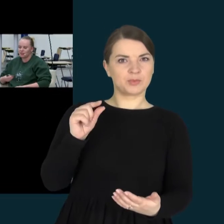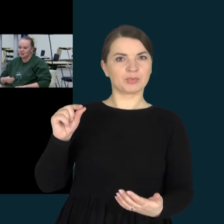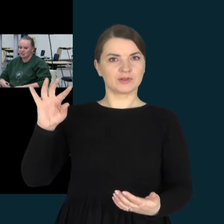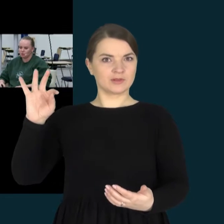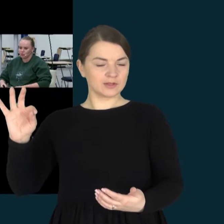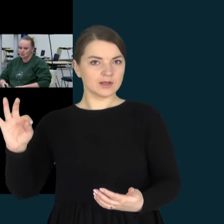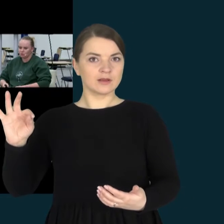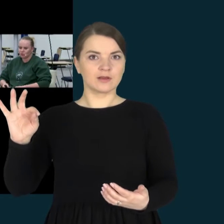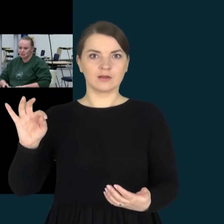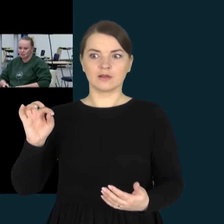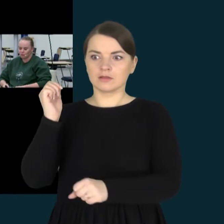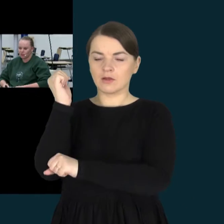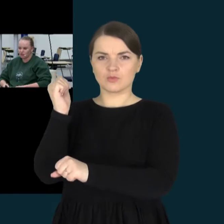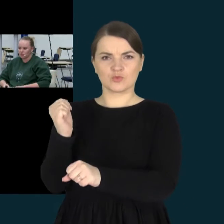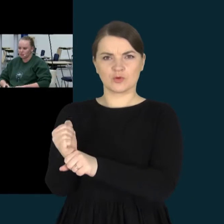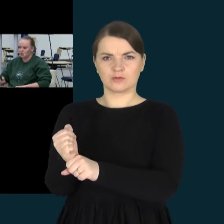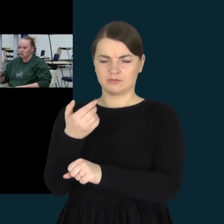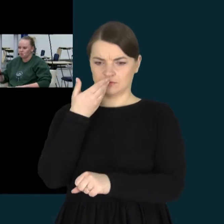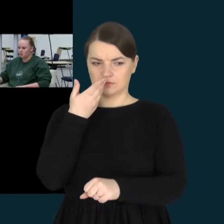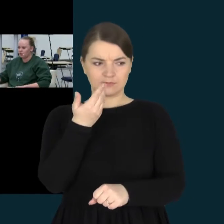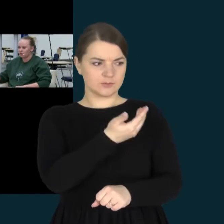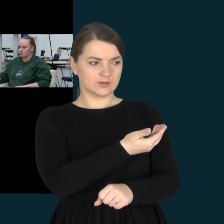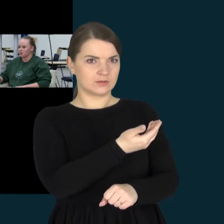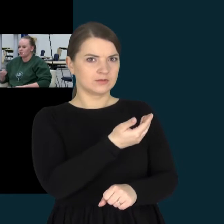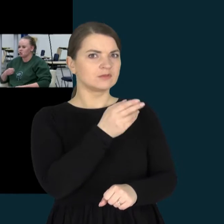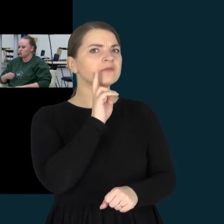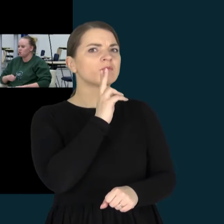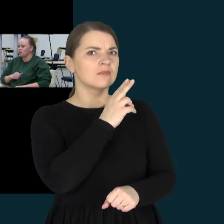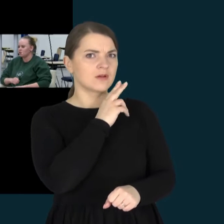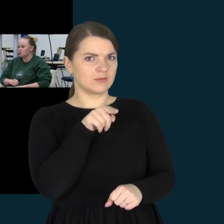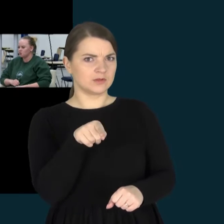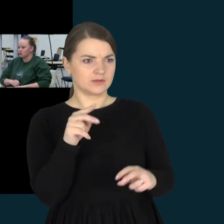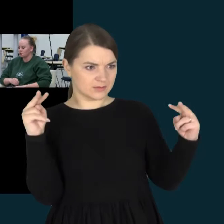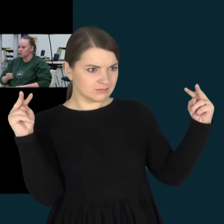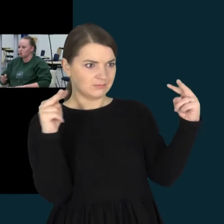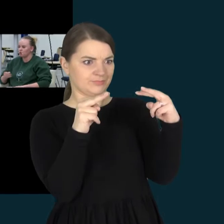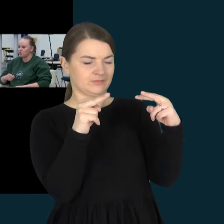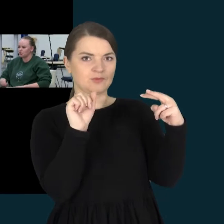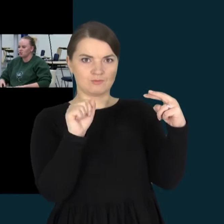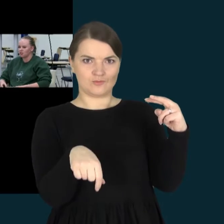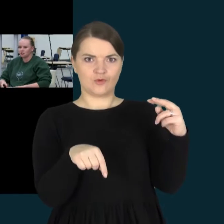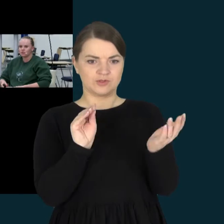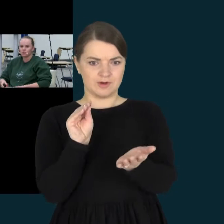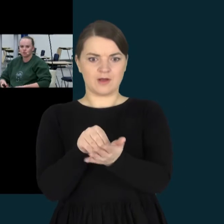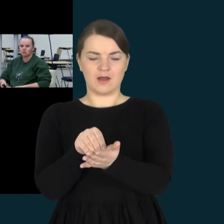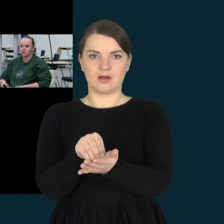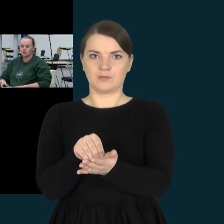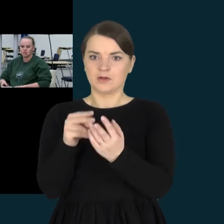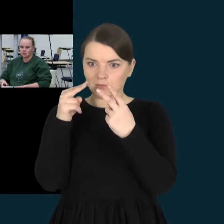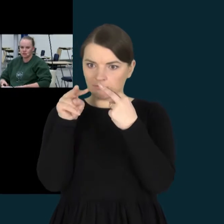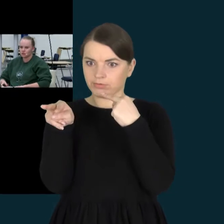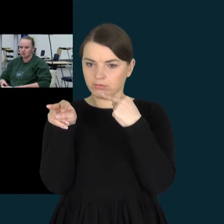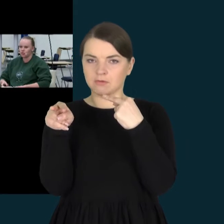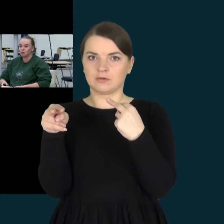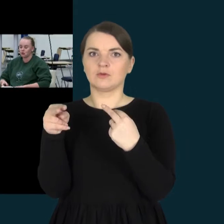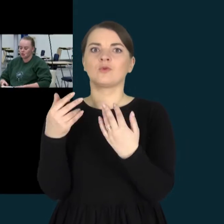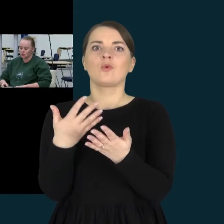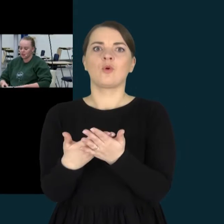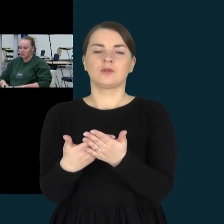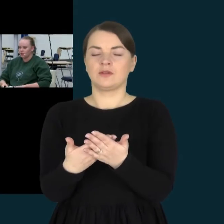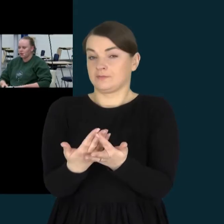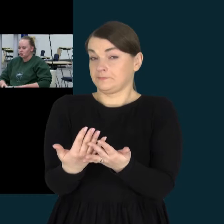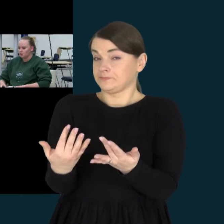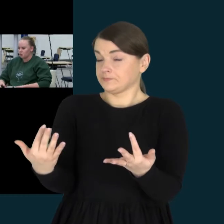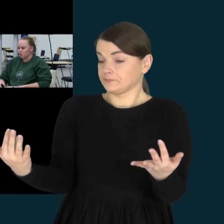PPT tarnybos darbuotoja paklausė, mamytė, tai jis žiūri akis? Kodėl čia parašyta, kad jis nežiūri akis? taip